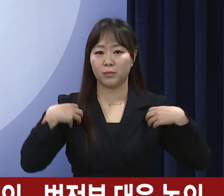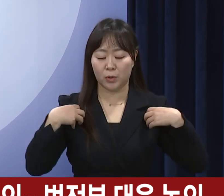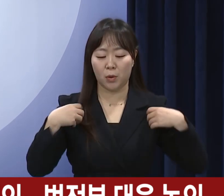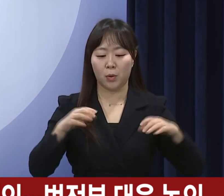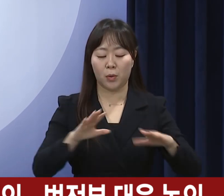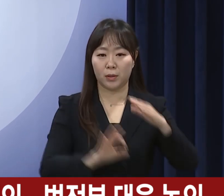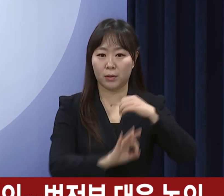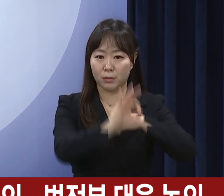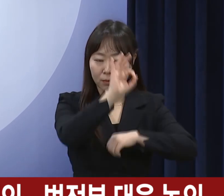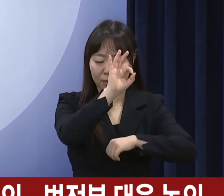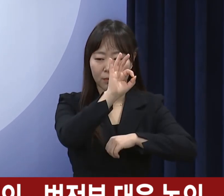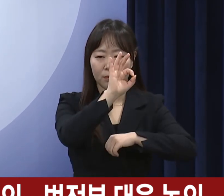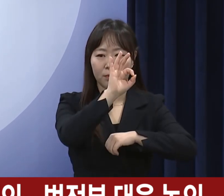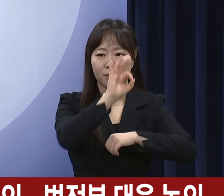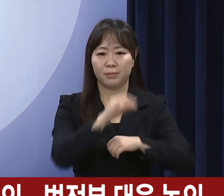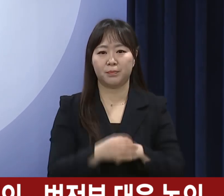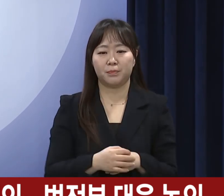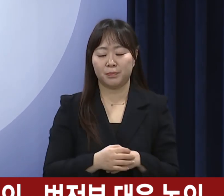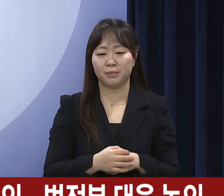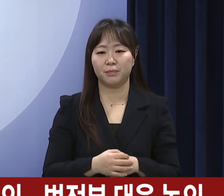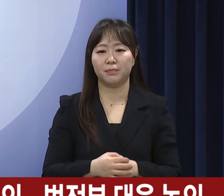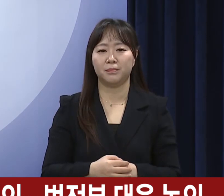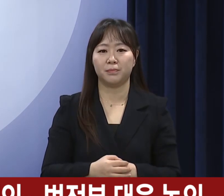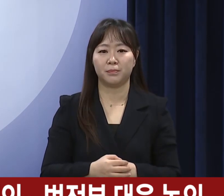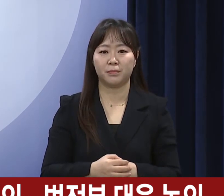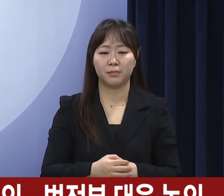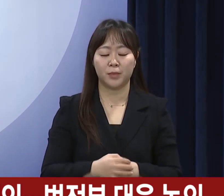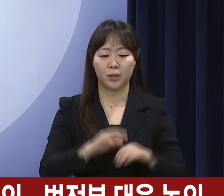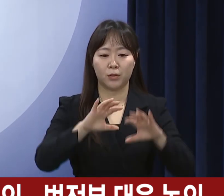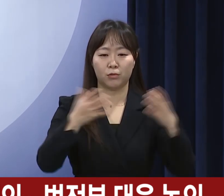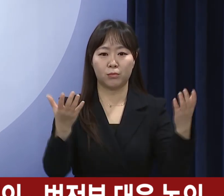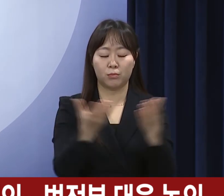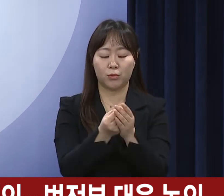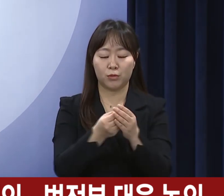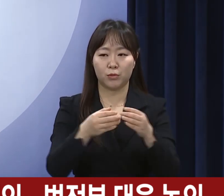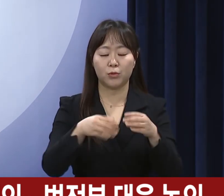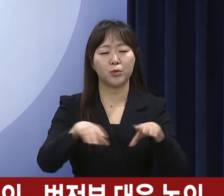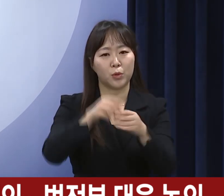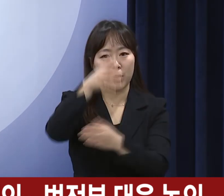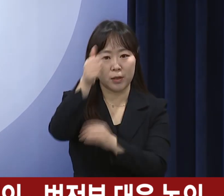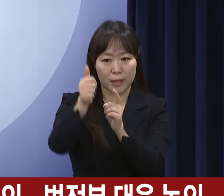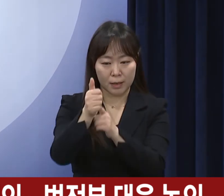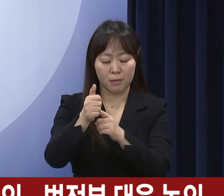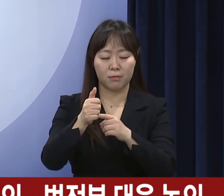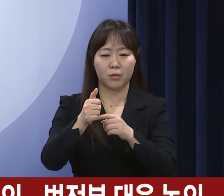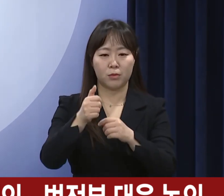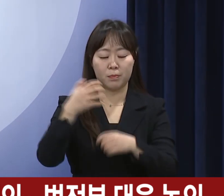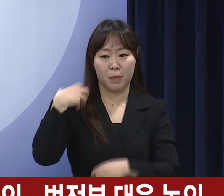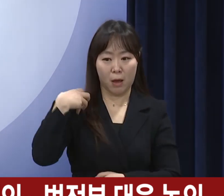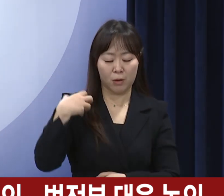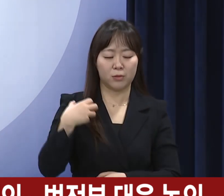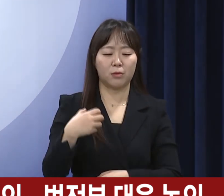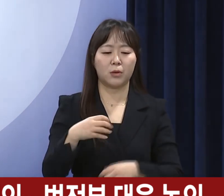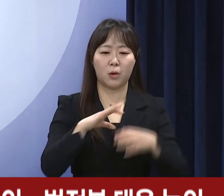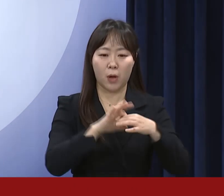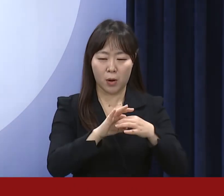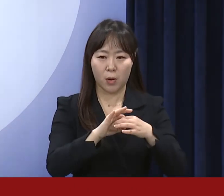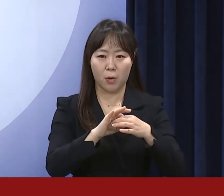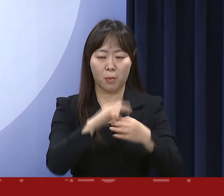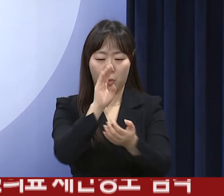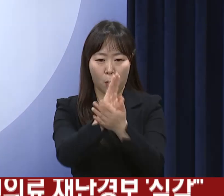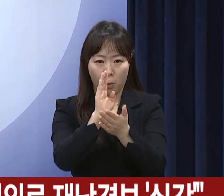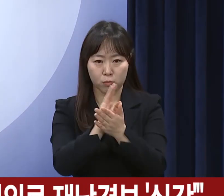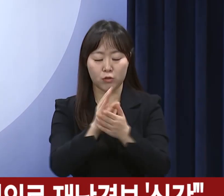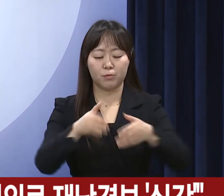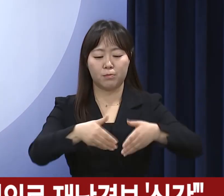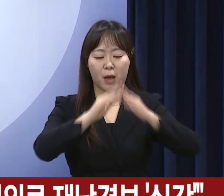금일 오전 군무총리 주재 의사집단행동중앙재난안전대책본부를